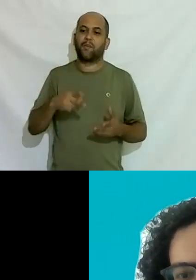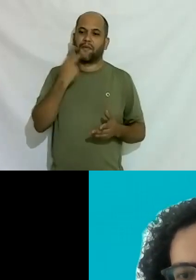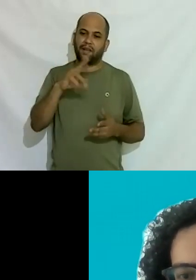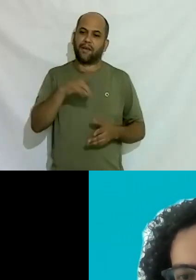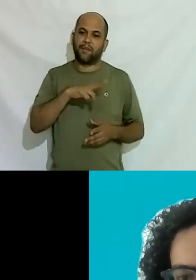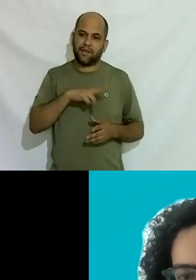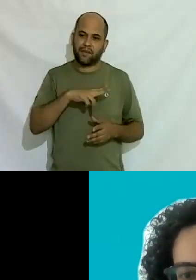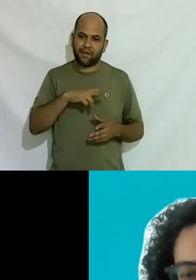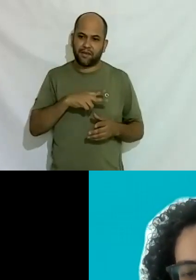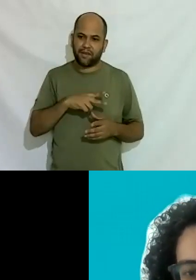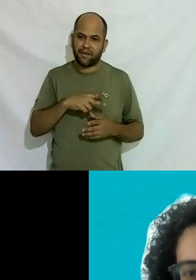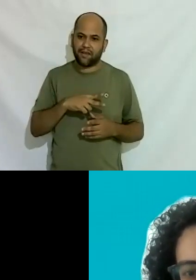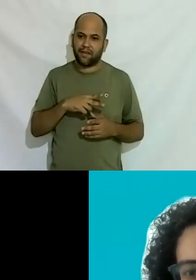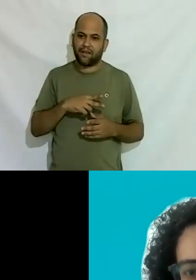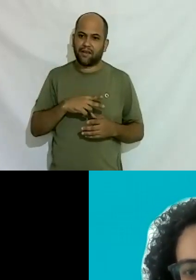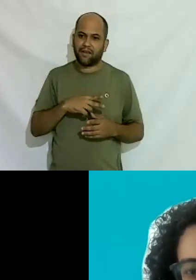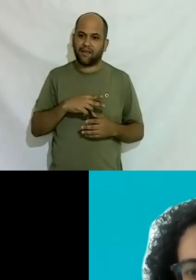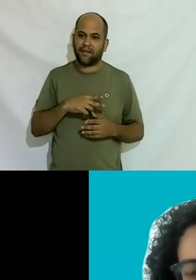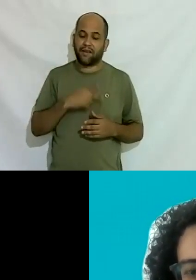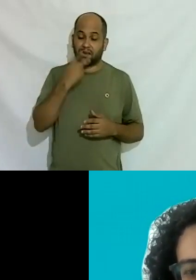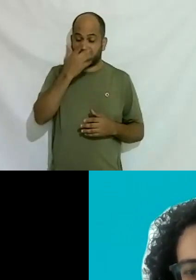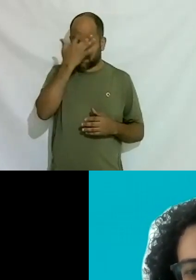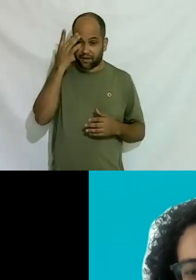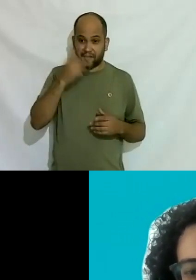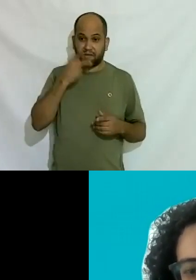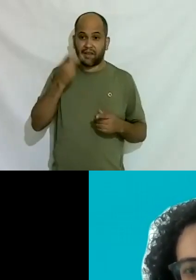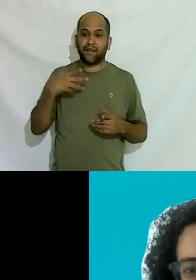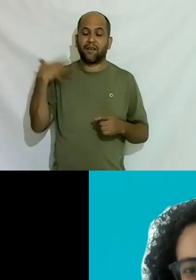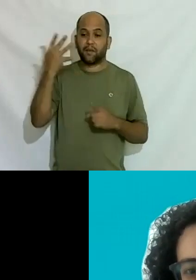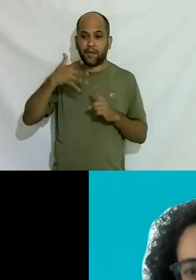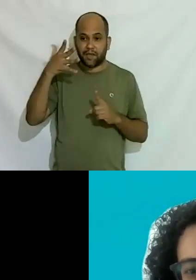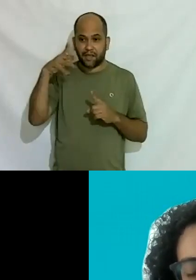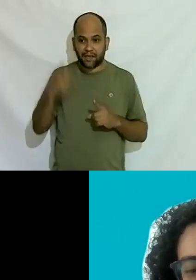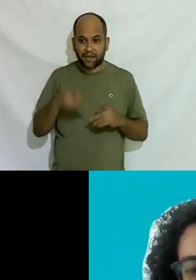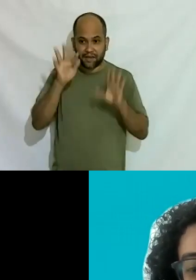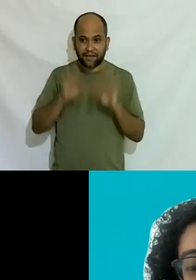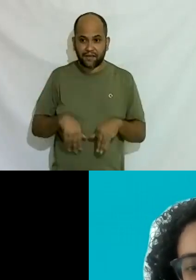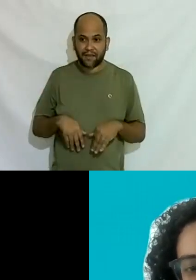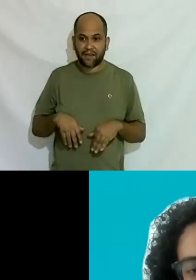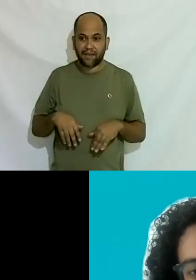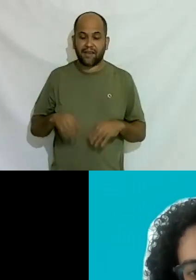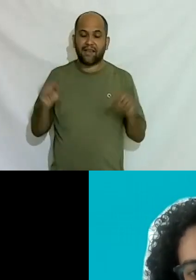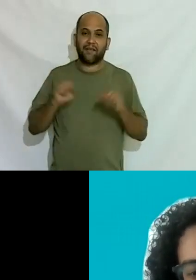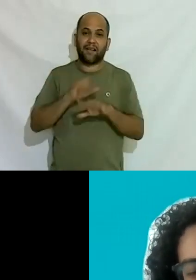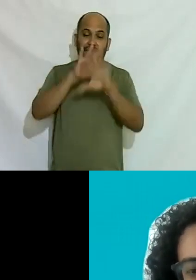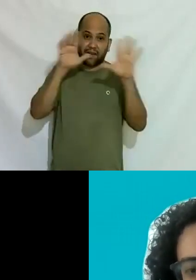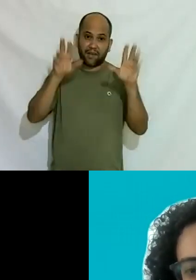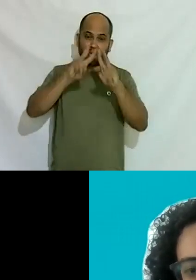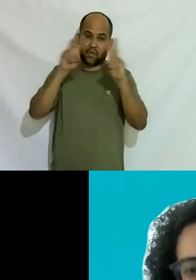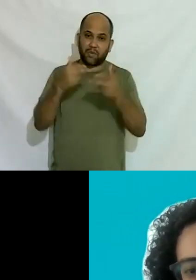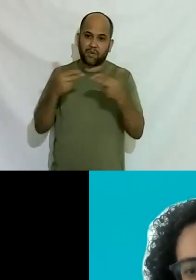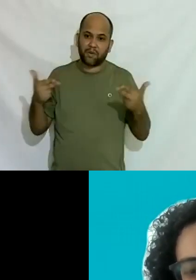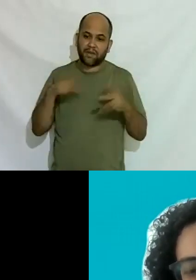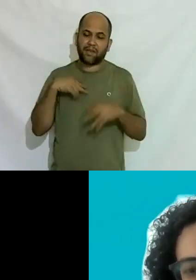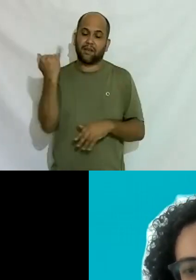do pessoal dizendo que saiu dessa palestra aqui muito mais esclarecido sobre as questões que é tão